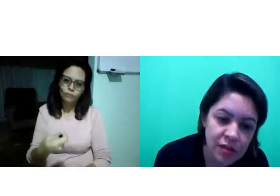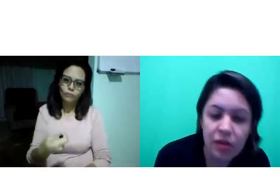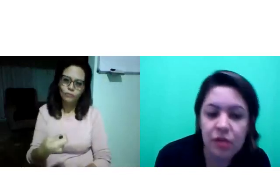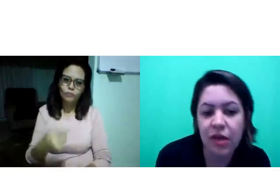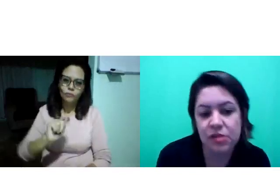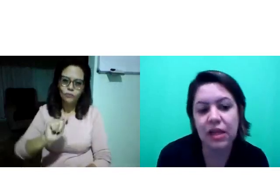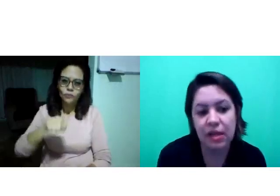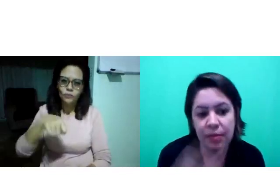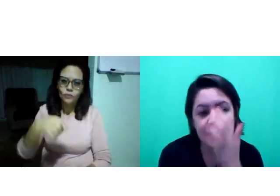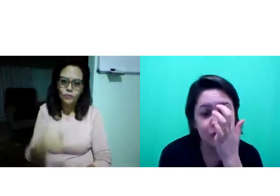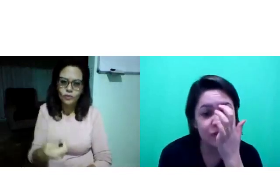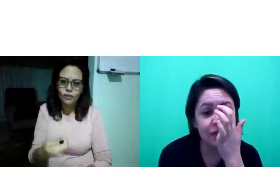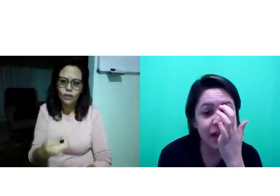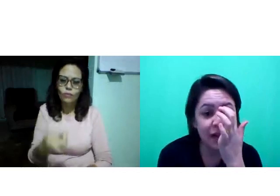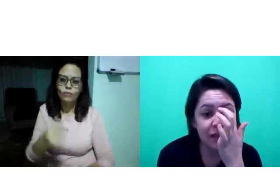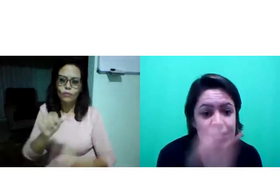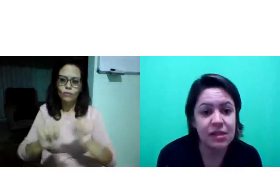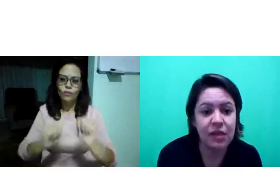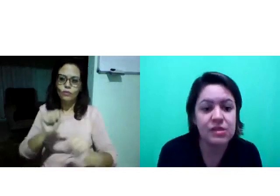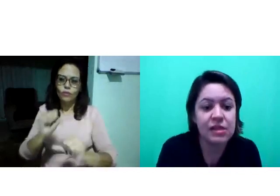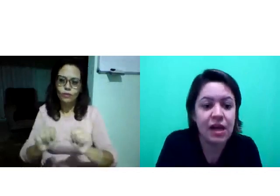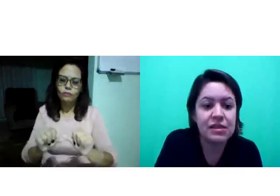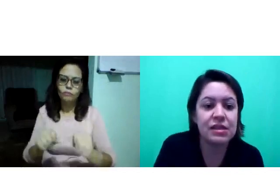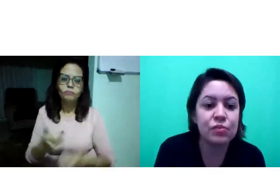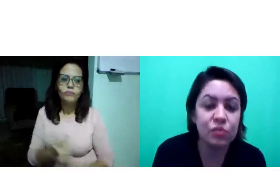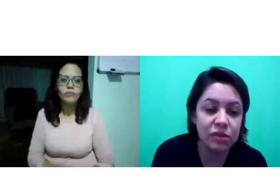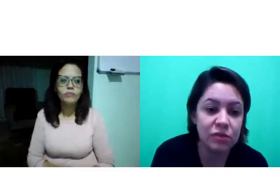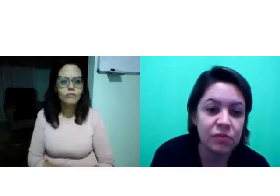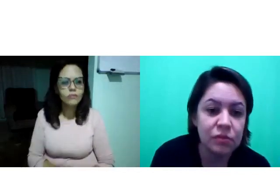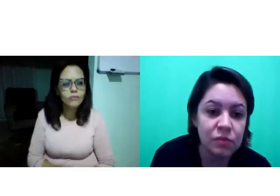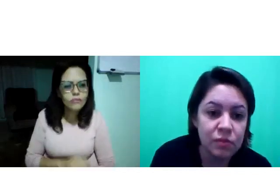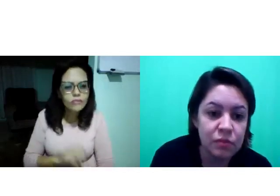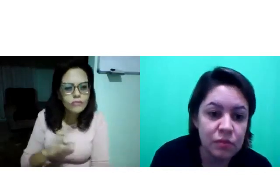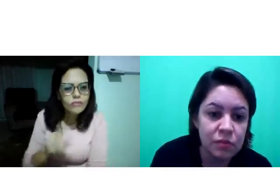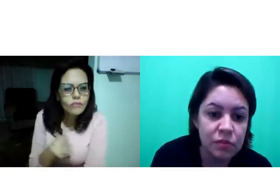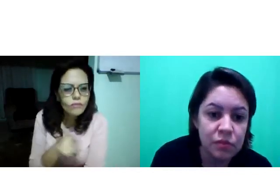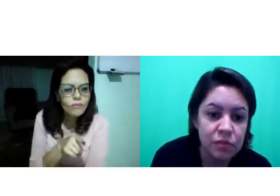No caso da Libras, os sinais, os sinais eles mudam.